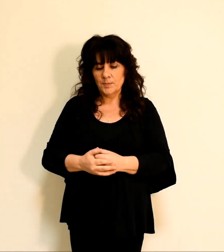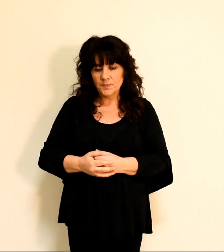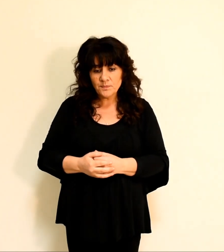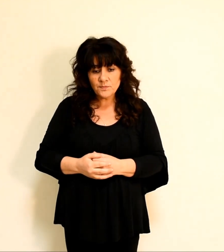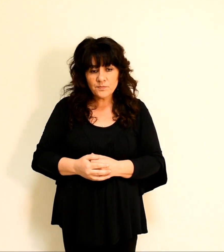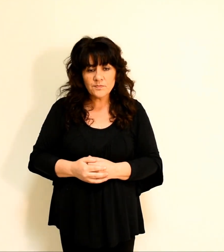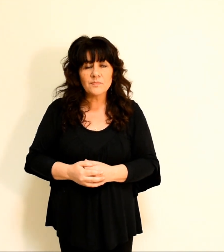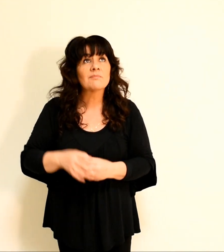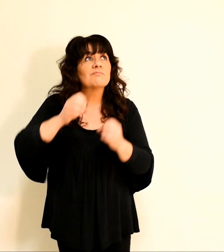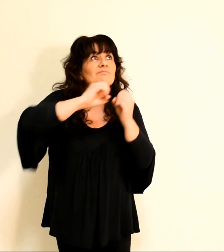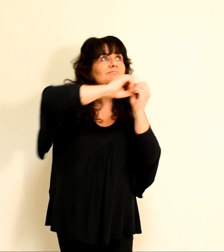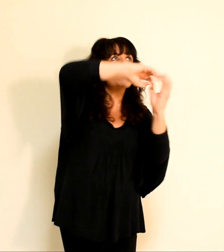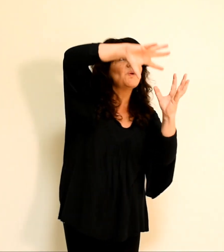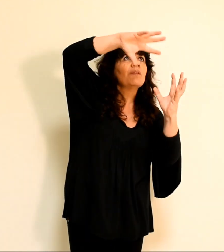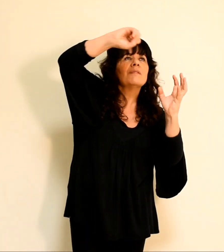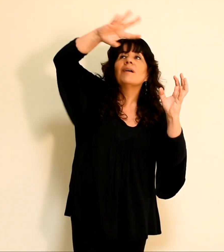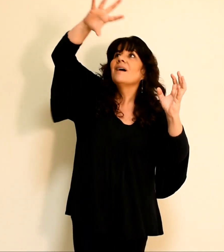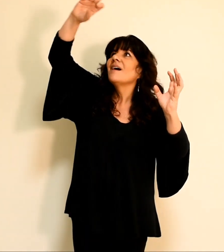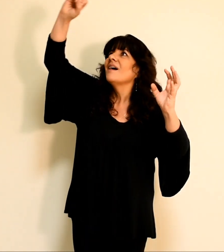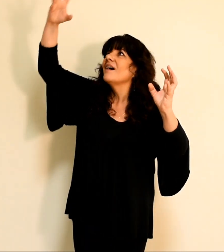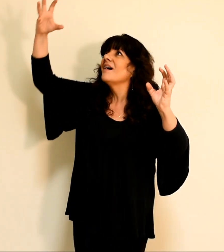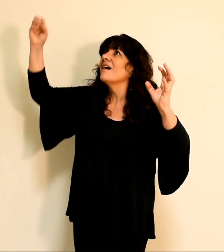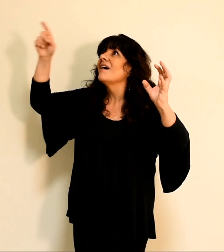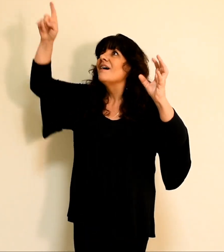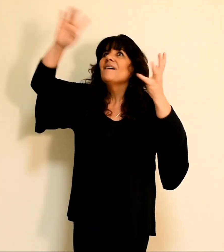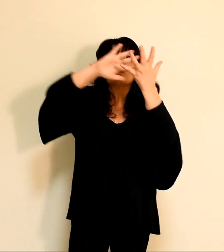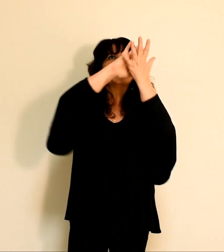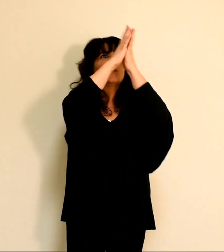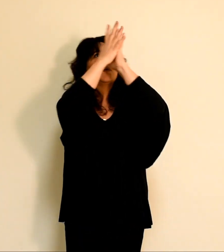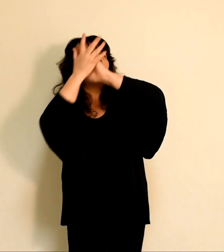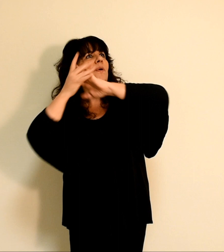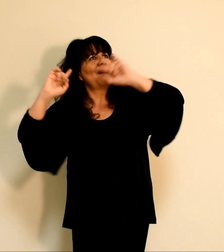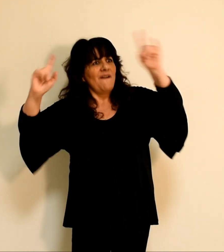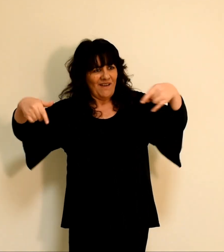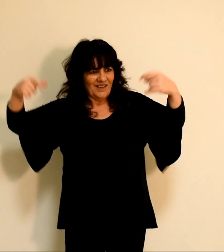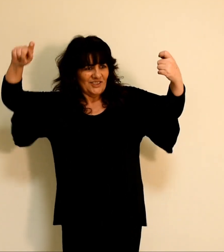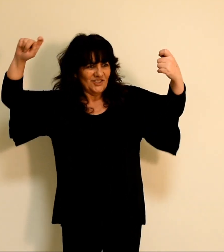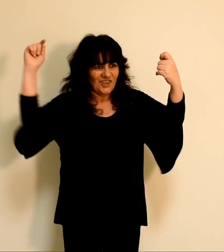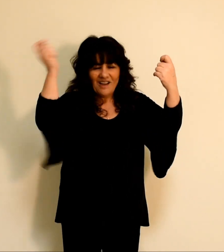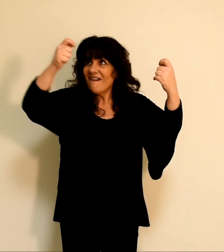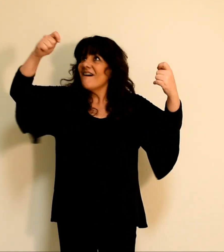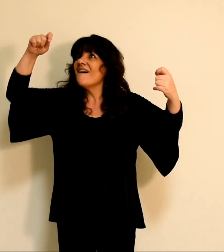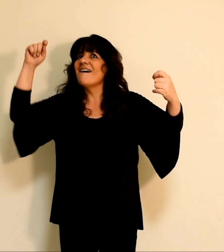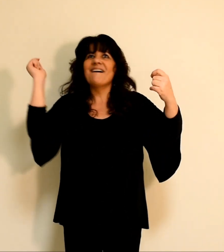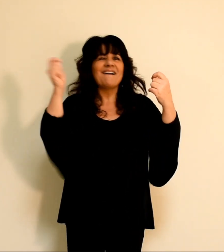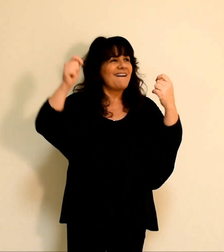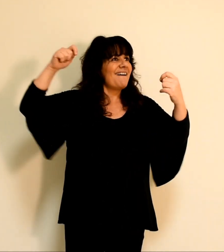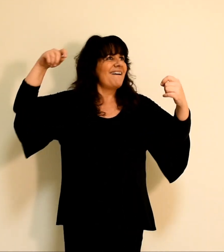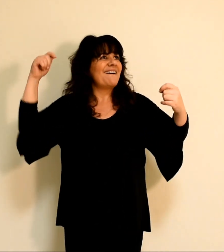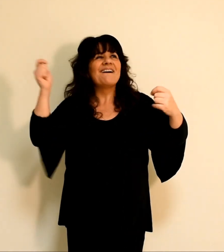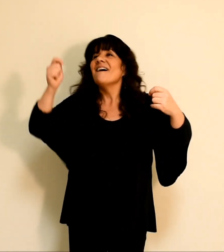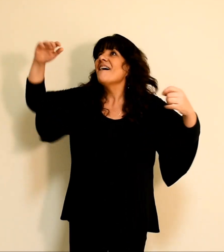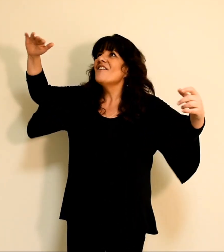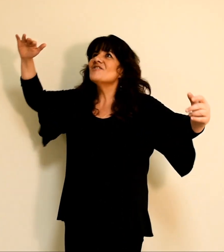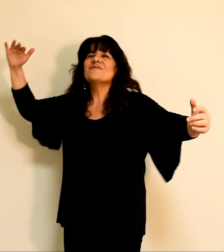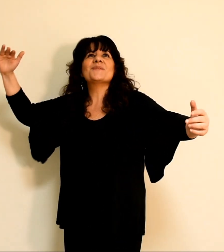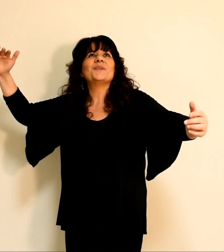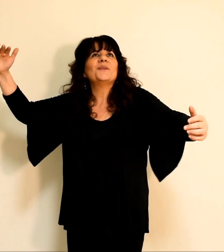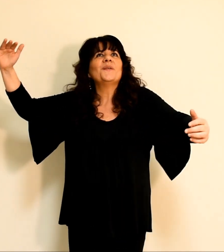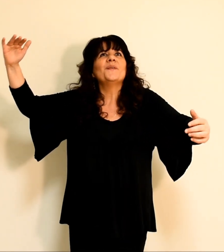dénué, tu te fais un charme, tu t'avances sur les ailes du vent,